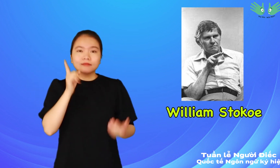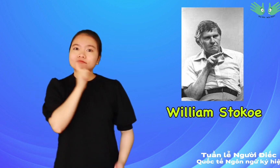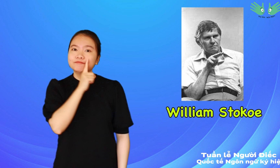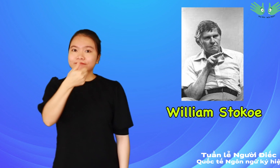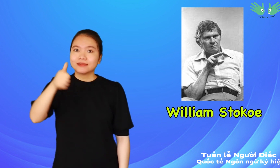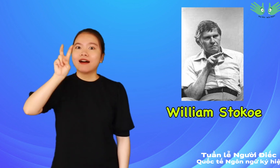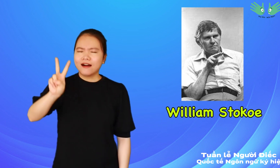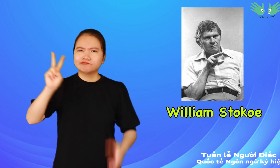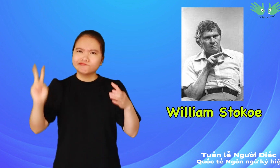làm việc và thảo luận